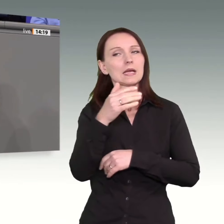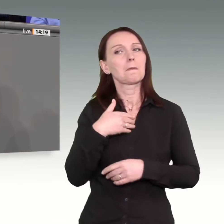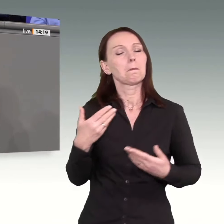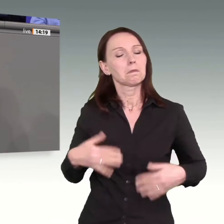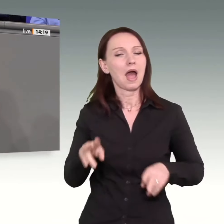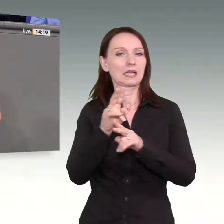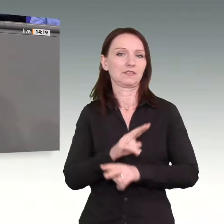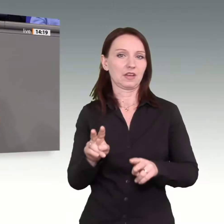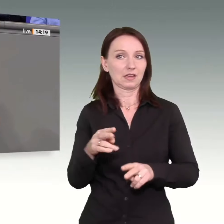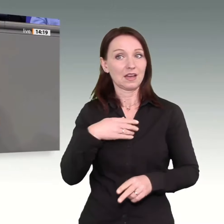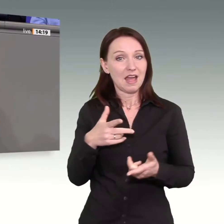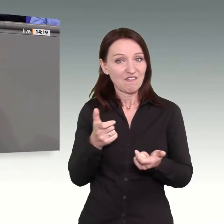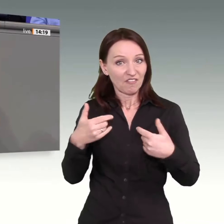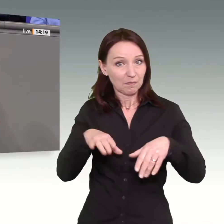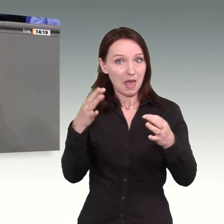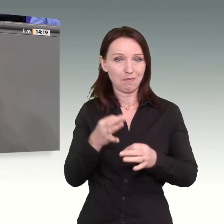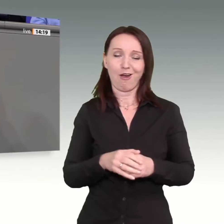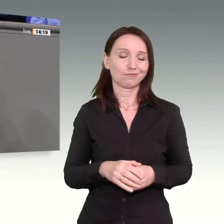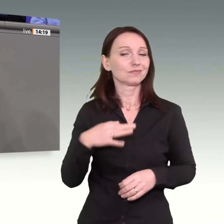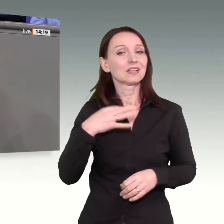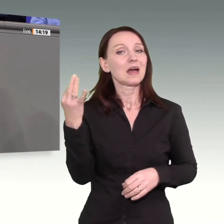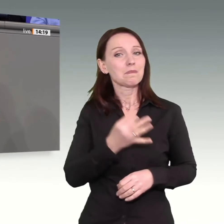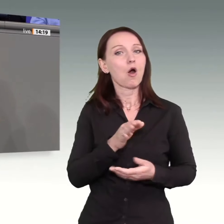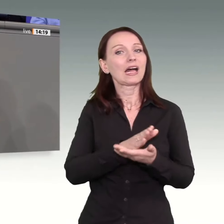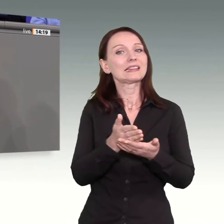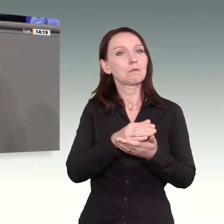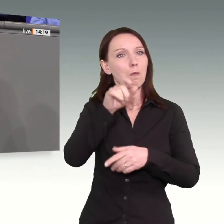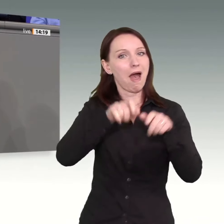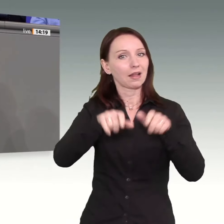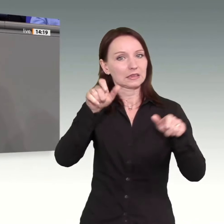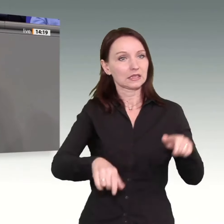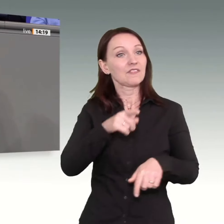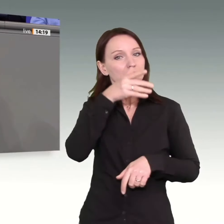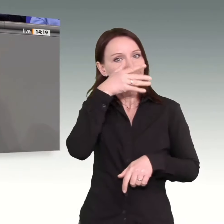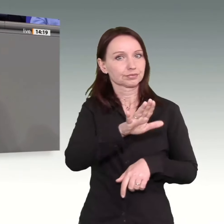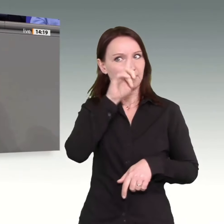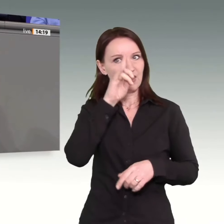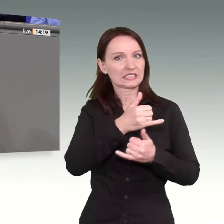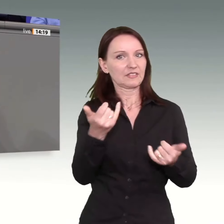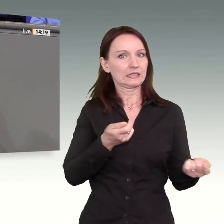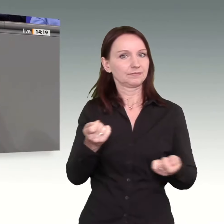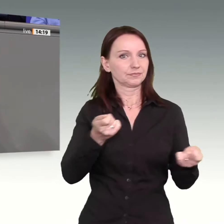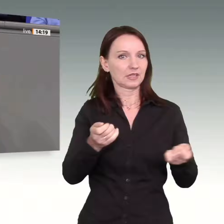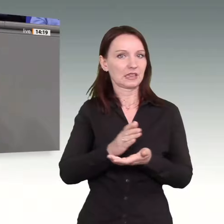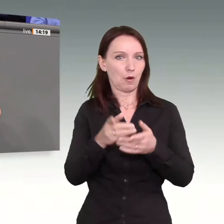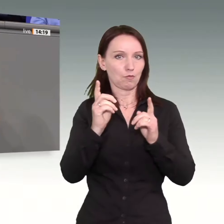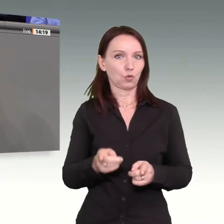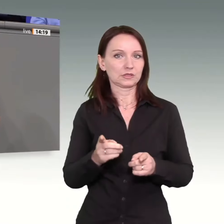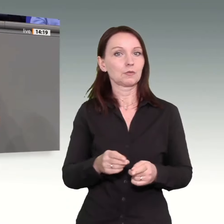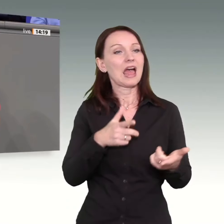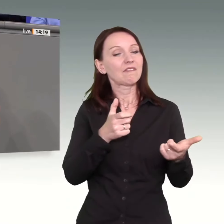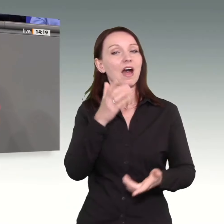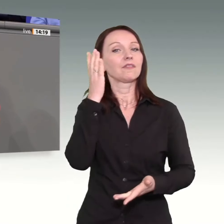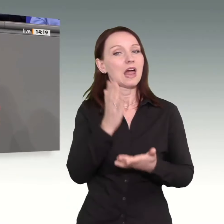Diplomaten, die ihr Handwerk beherrschen. Die Waffen müssen endlich schweigen. Das wird Rheinmetall nicht gefallen, aber es wird den